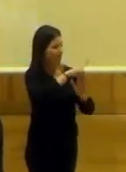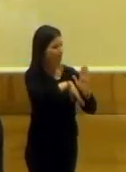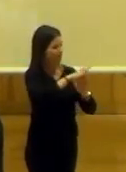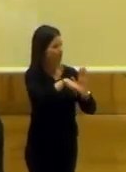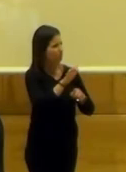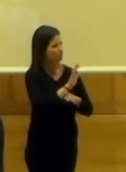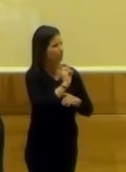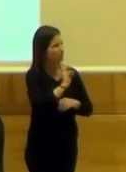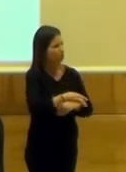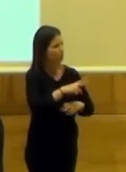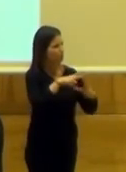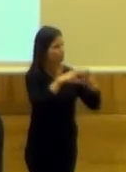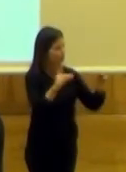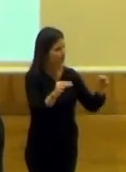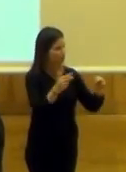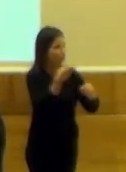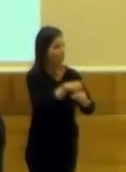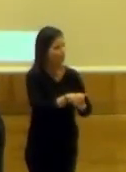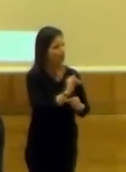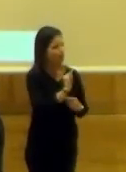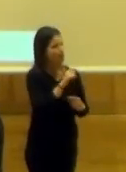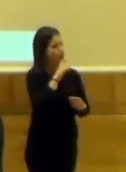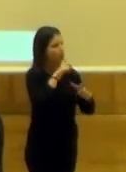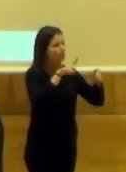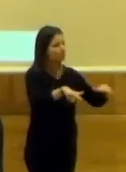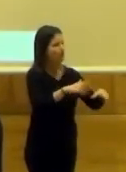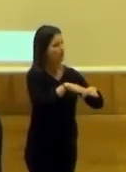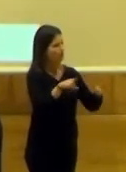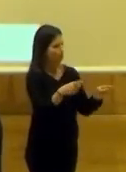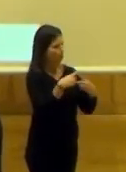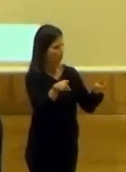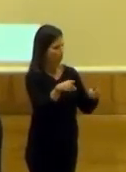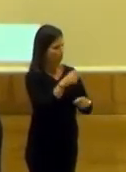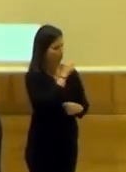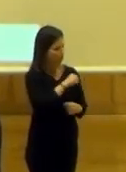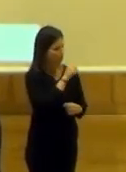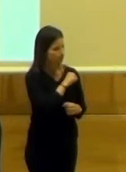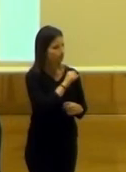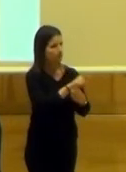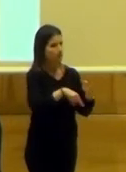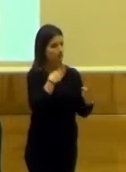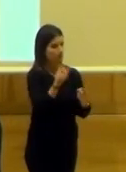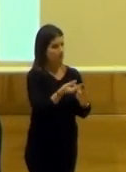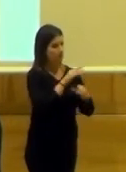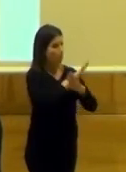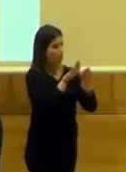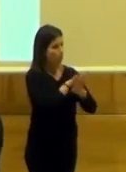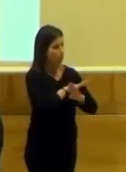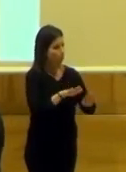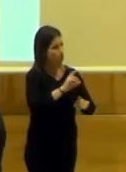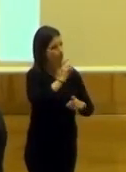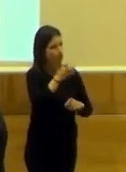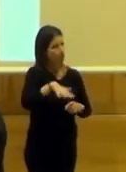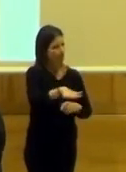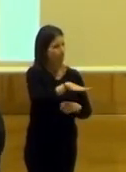del cine club universitario, funciona también como sala de conciertos, y después, por último, en